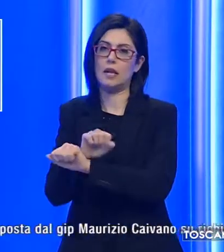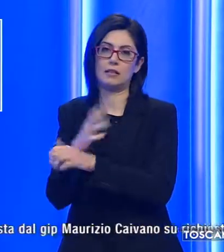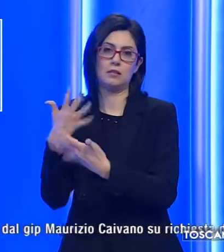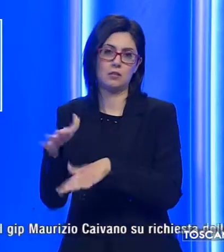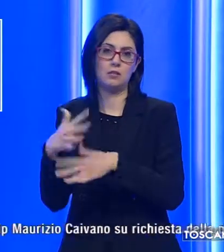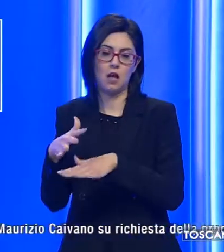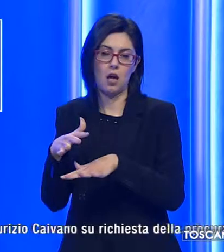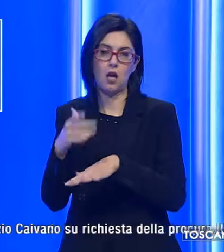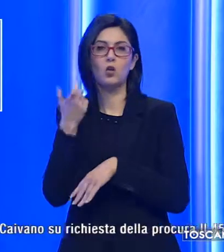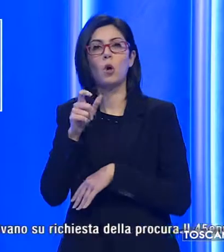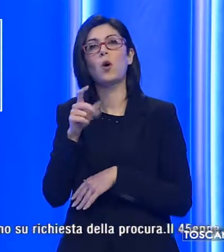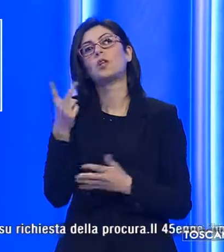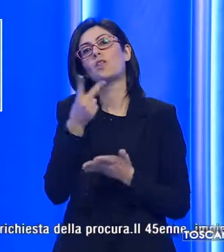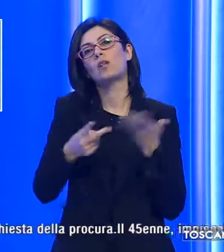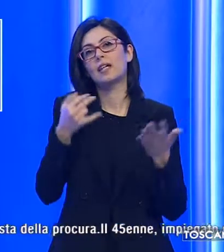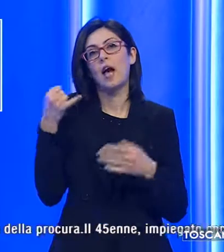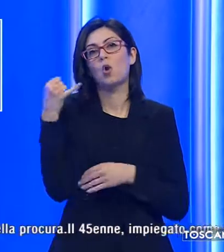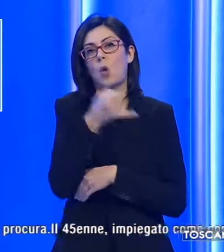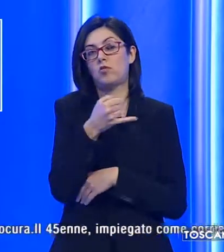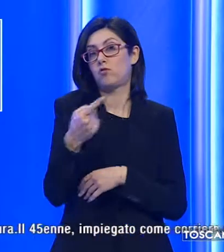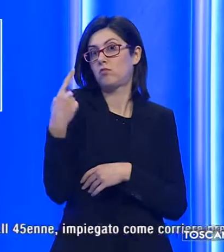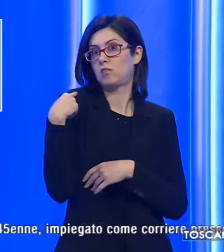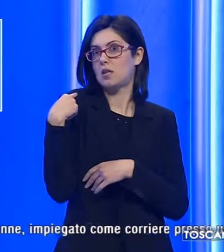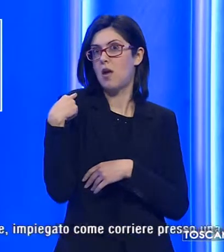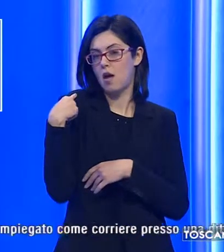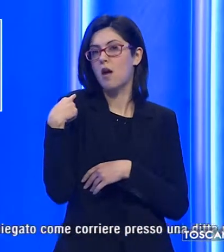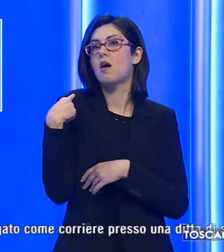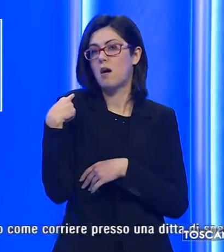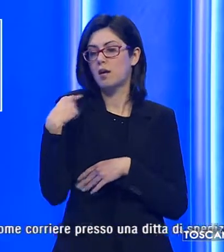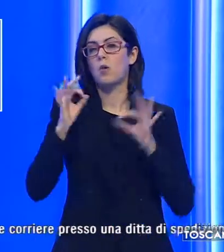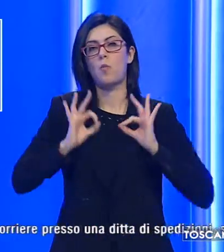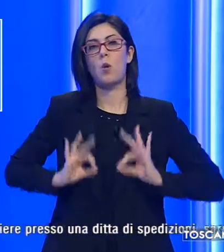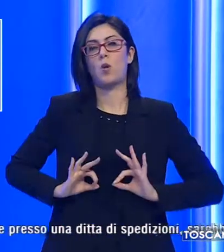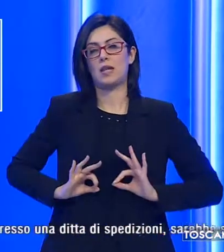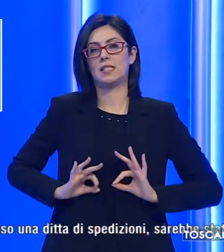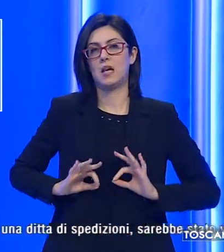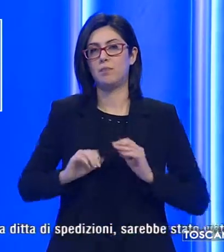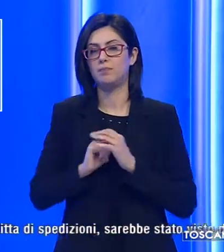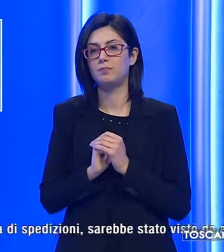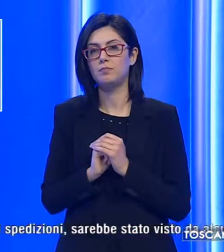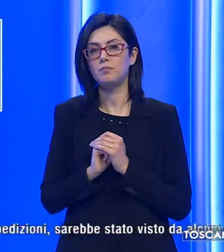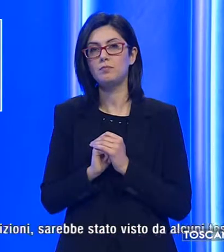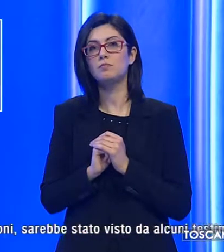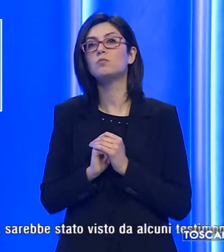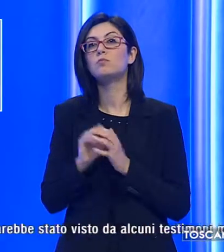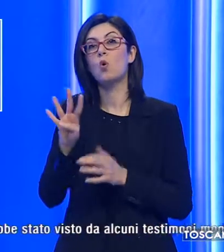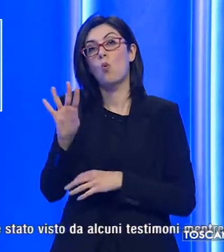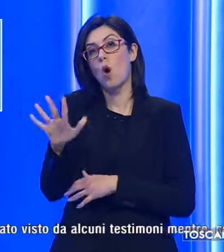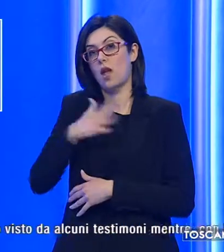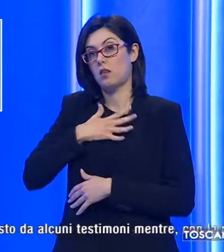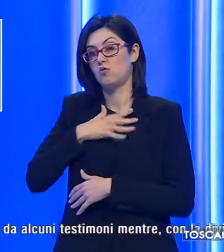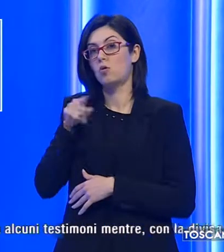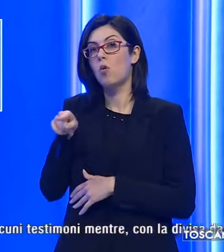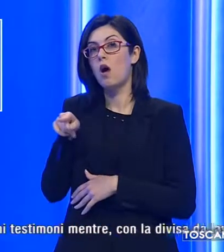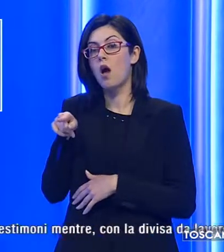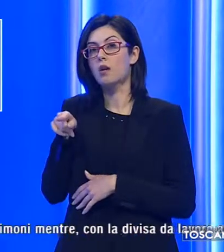per tentato omicidio ieri dalla squadra mobile della polizia. Il 45enne